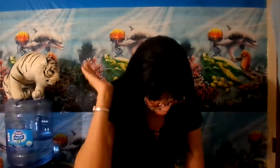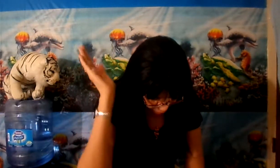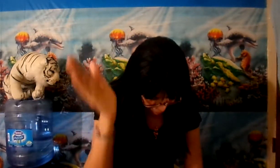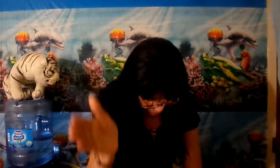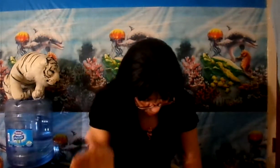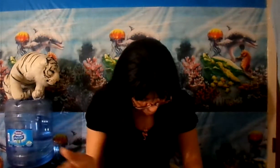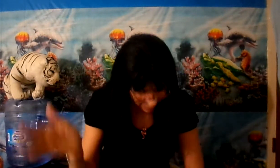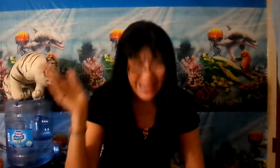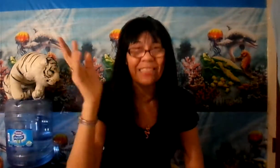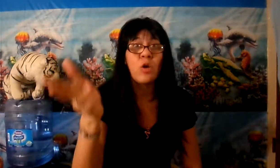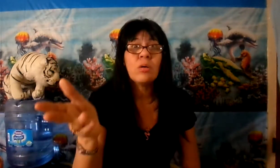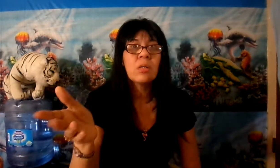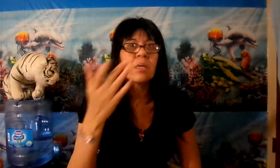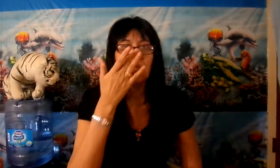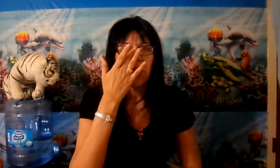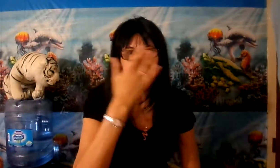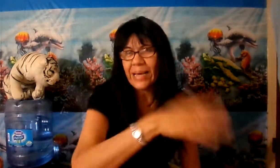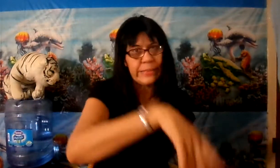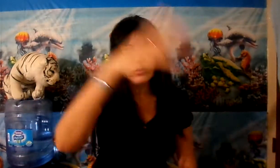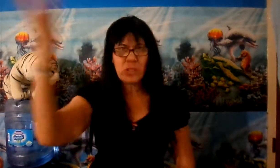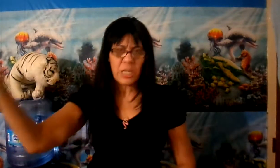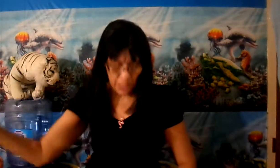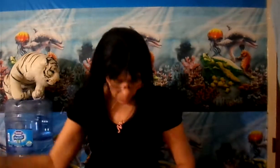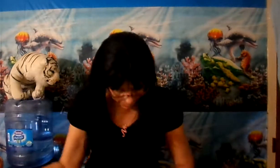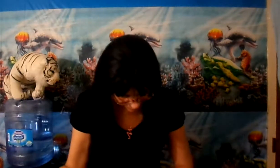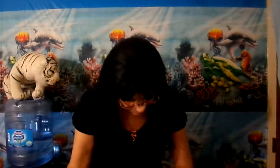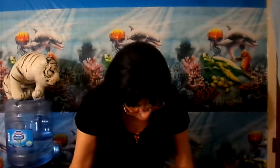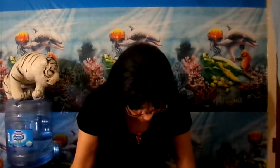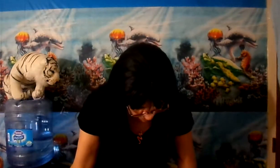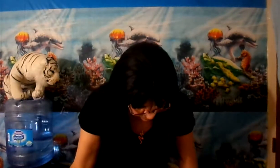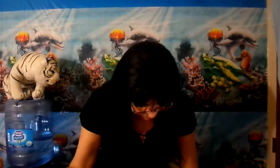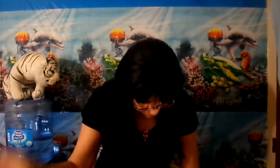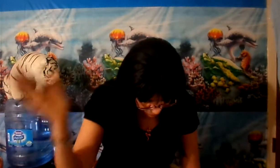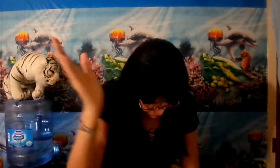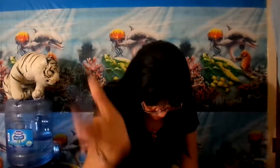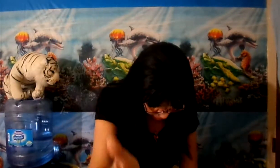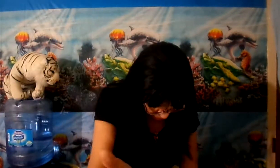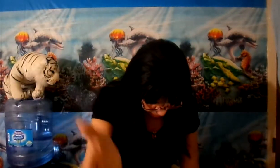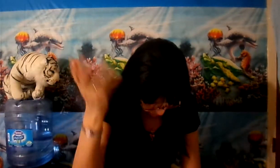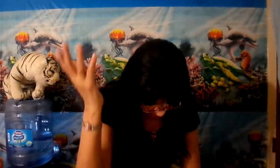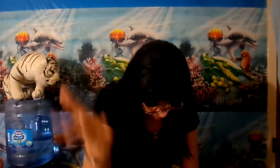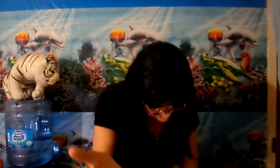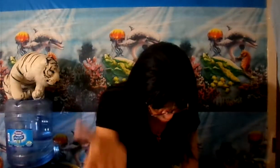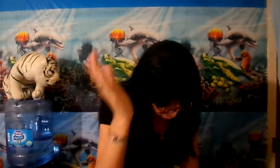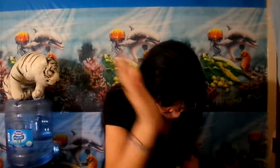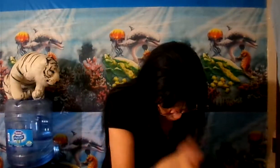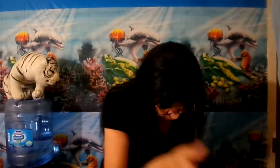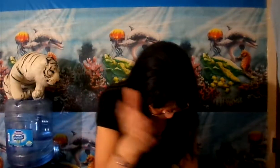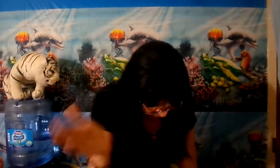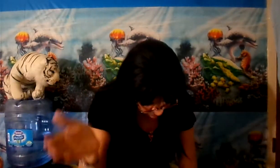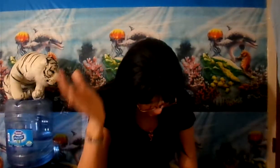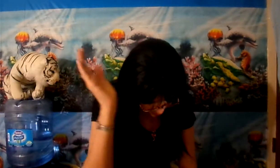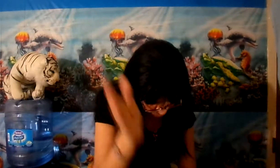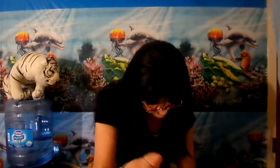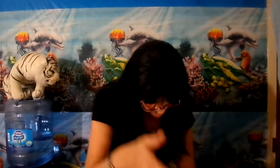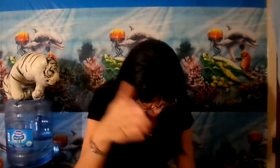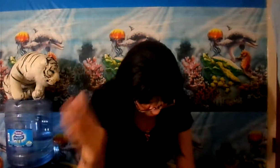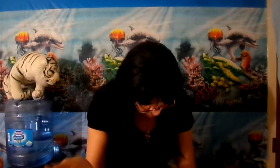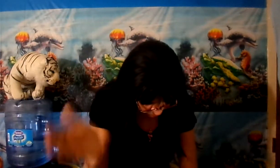no tienen tiempo para Dios. La gente no tiene tiempo para Dios. Cine, televisión, deportes, playas, hipódromos, bailes,